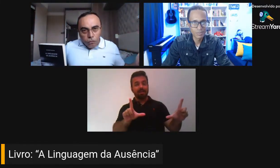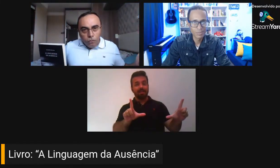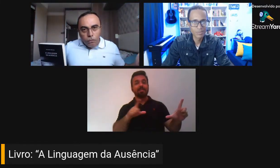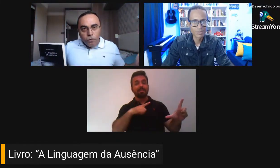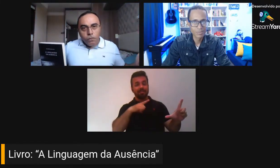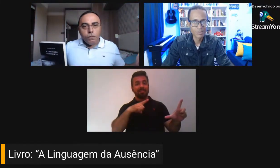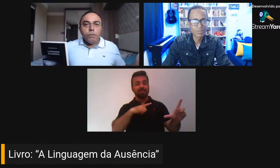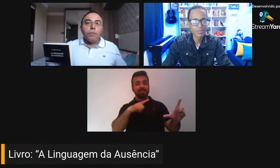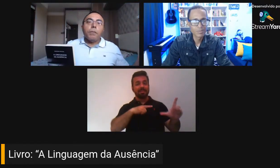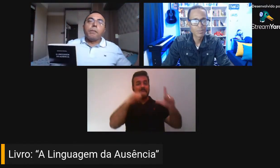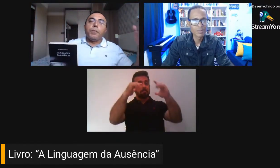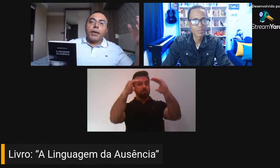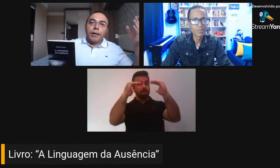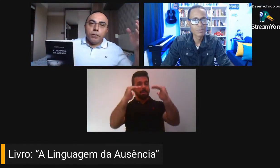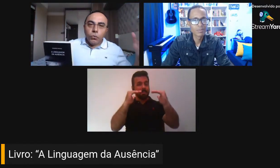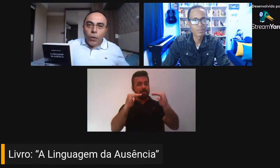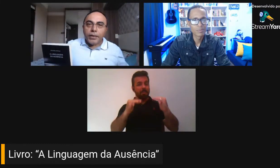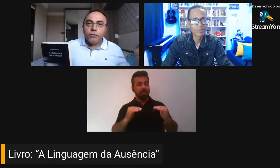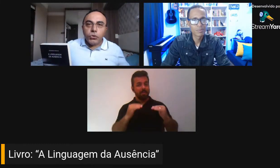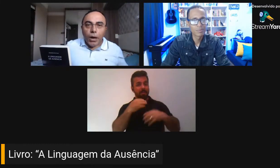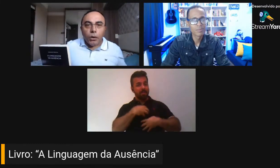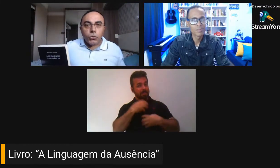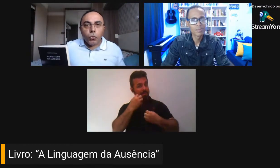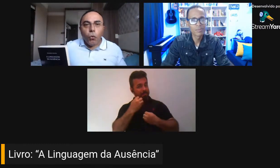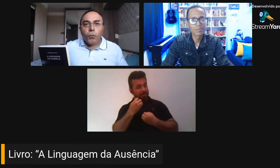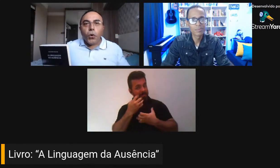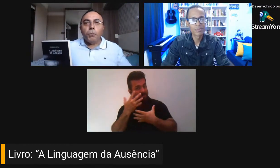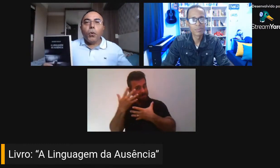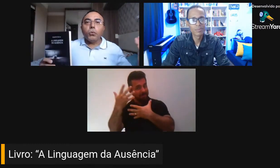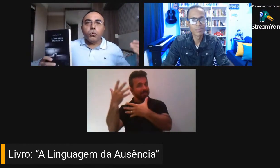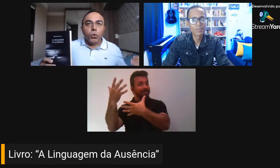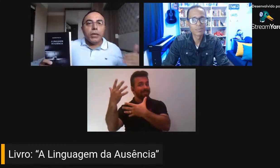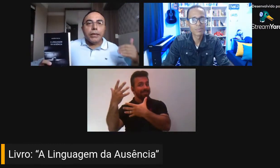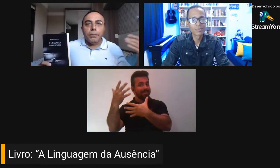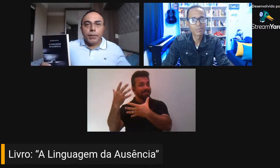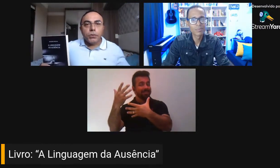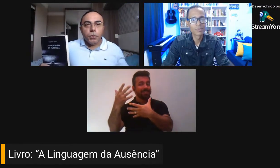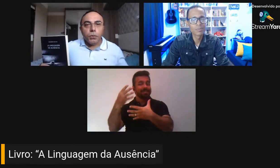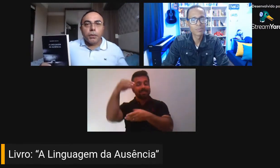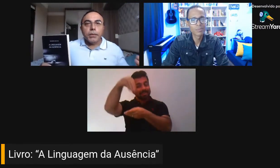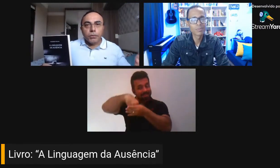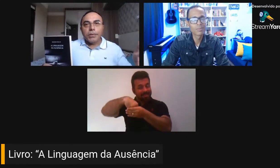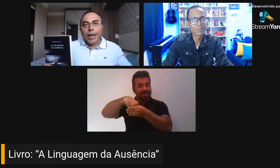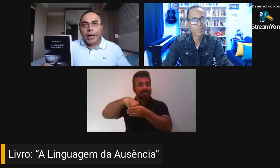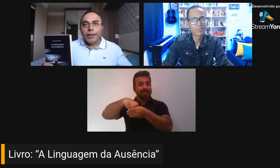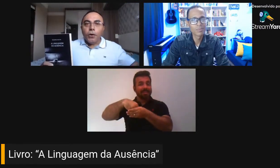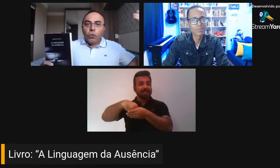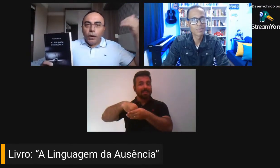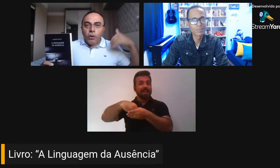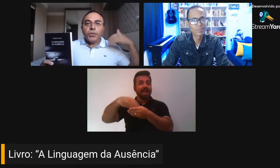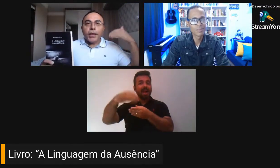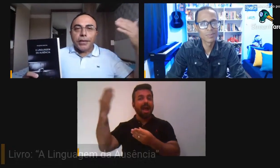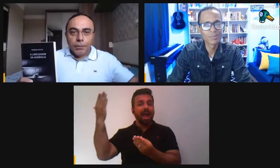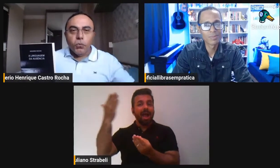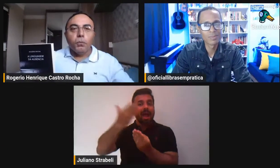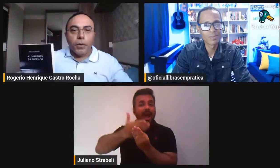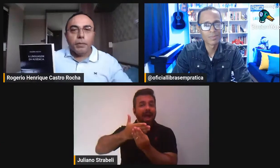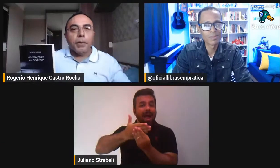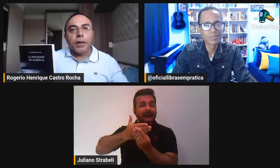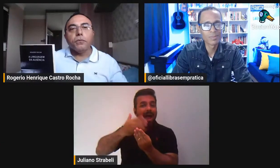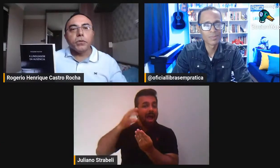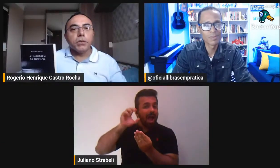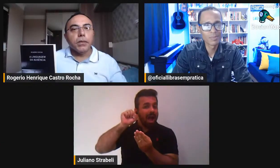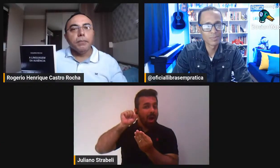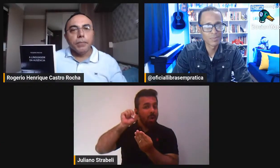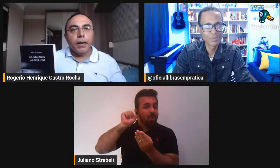leu num arquivo de áudio com o próprio autor declamando o seu poema. então lá eu declamo o